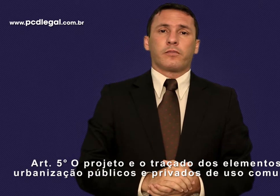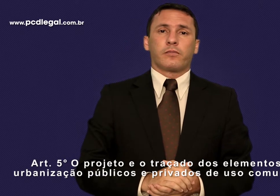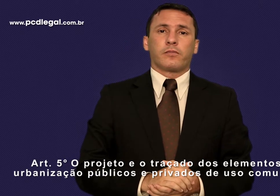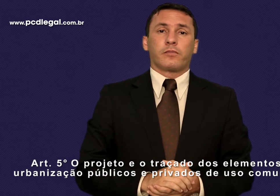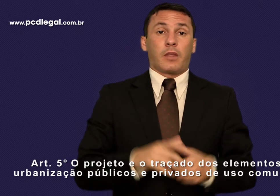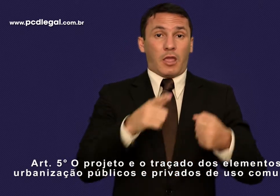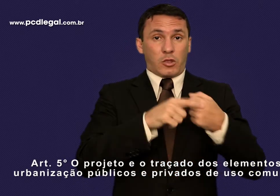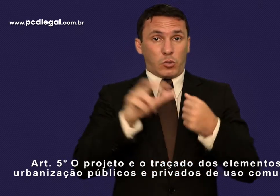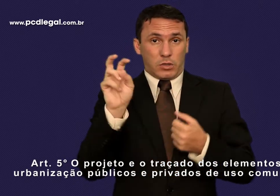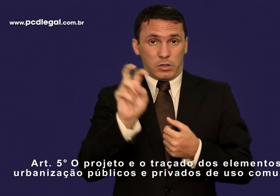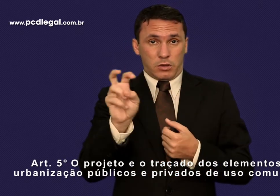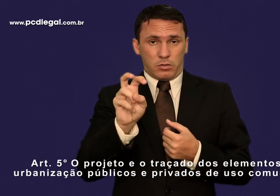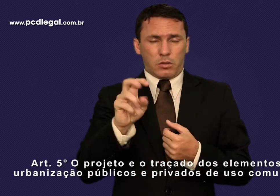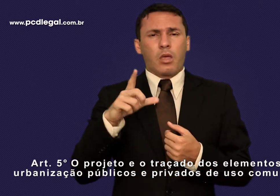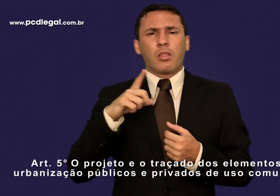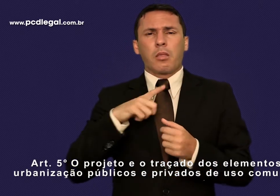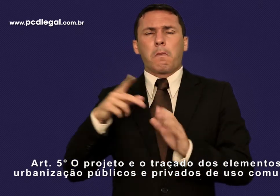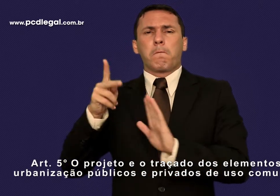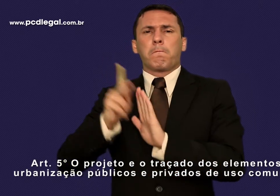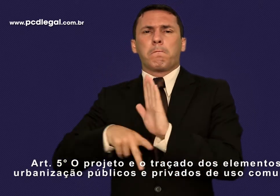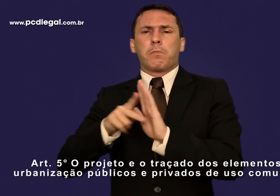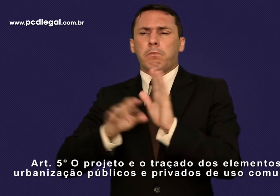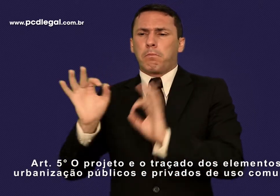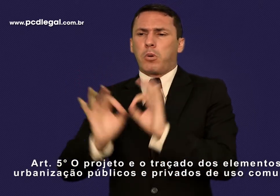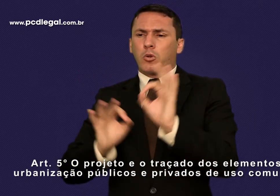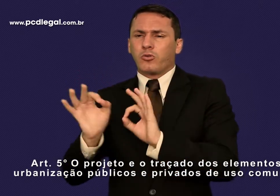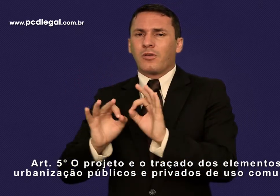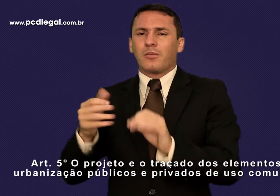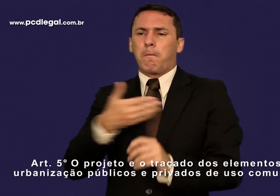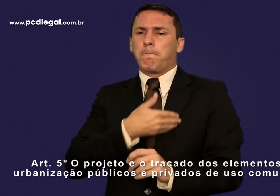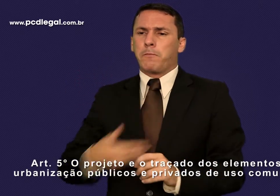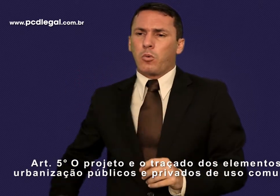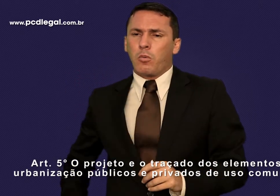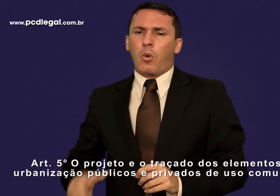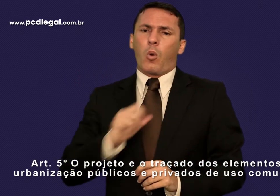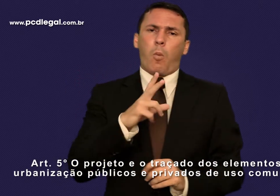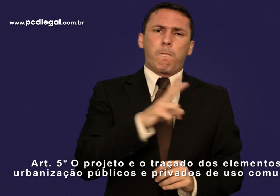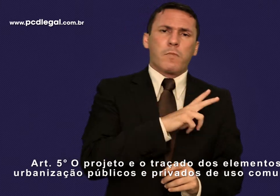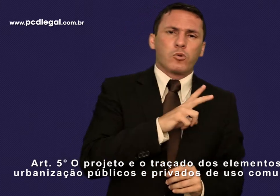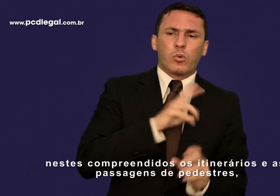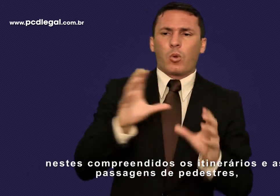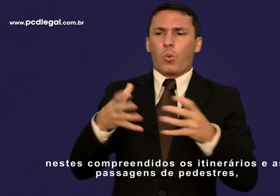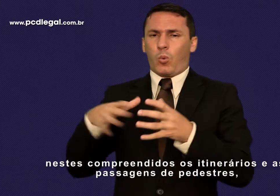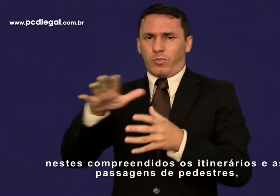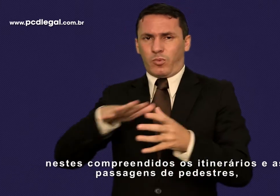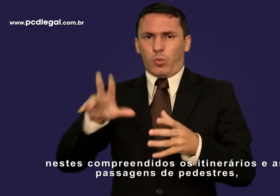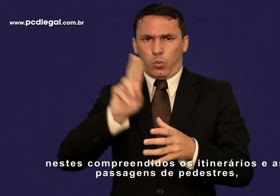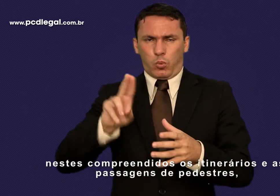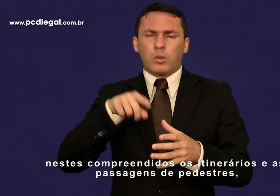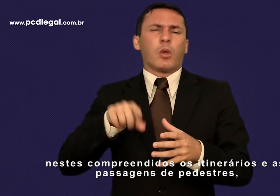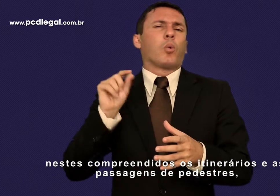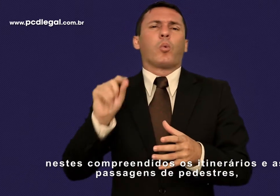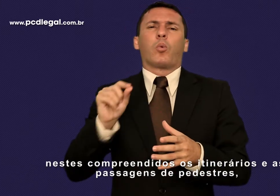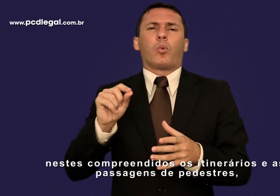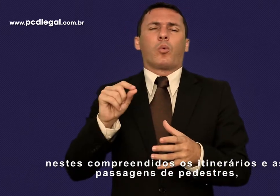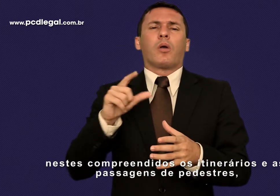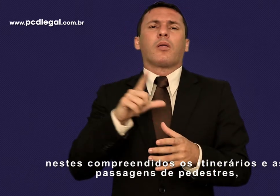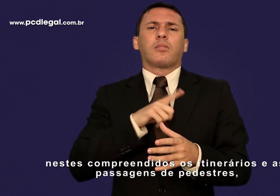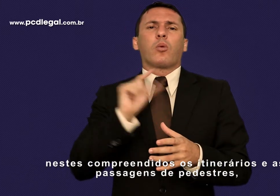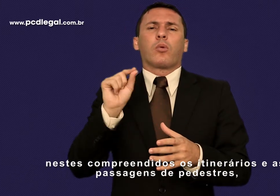O projeto e o traçado dos elementos de urbanização públicos e privados de uso comunitário, Nestes compreendidos, os itinerários e as